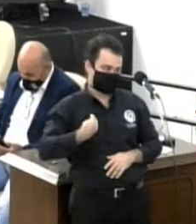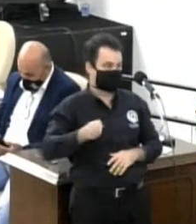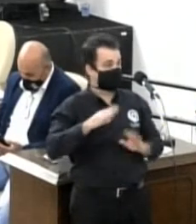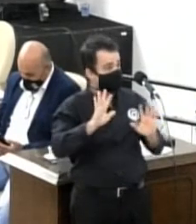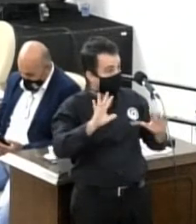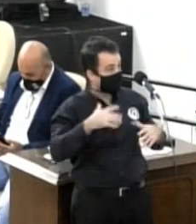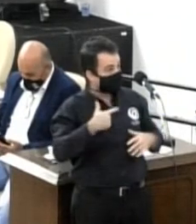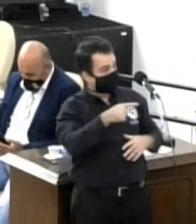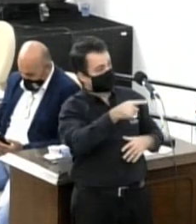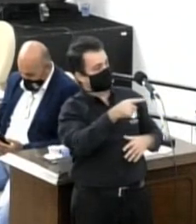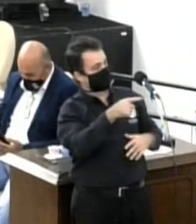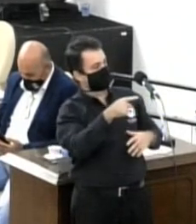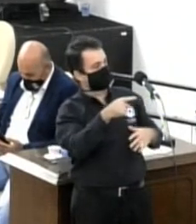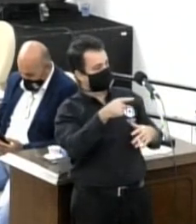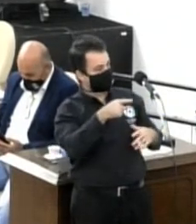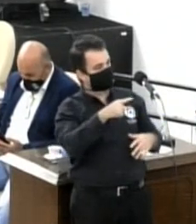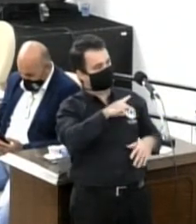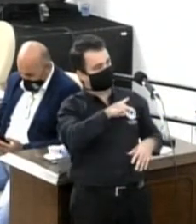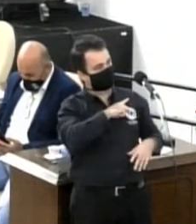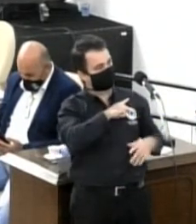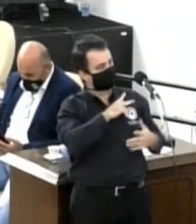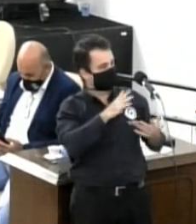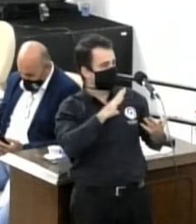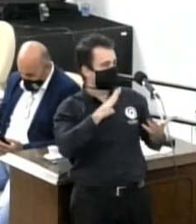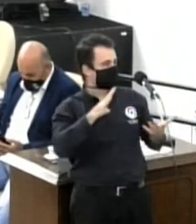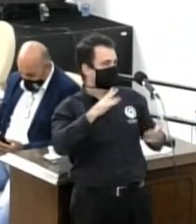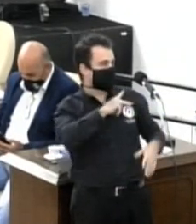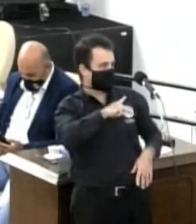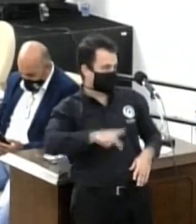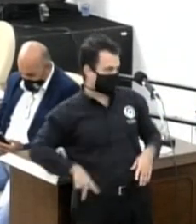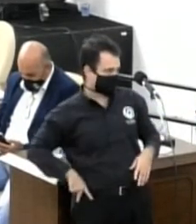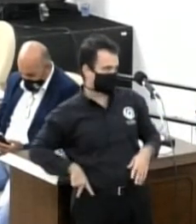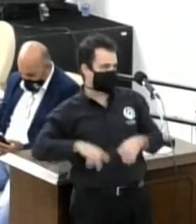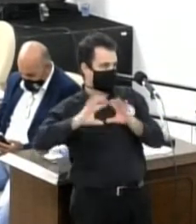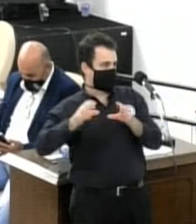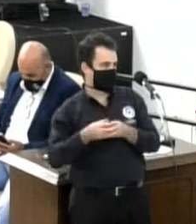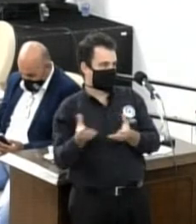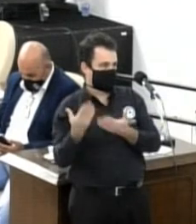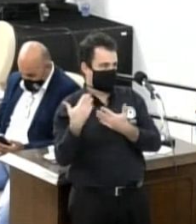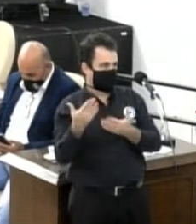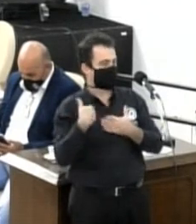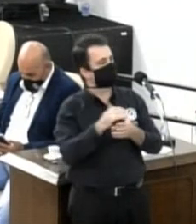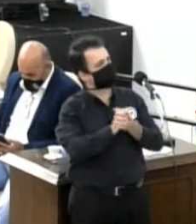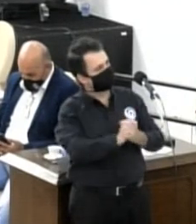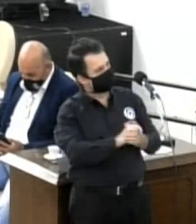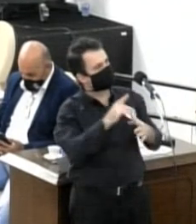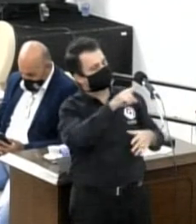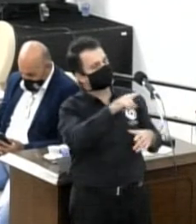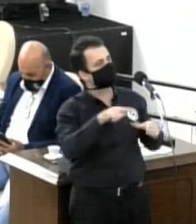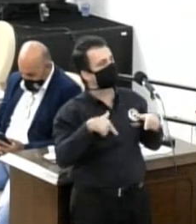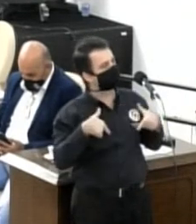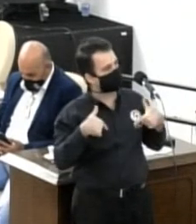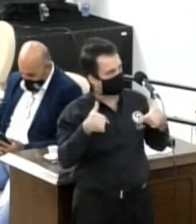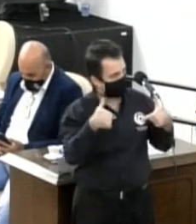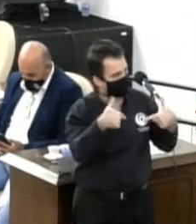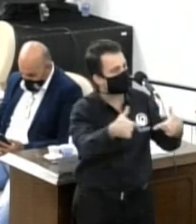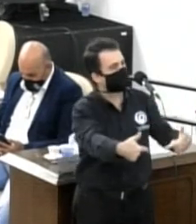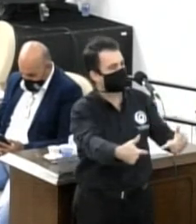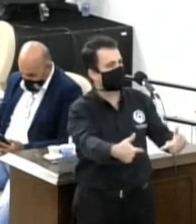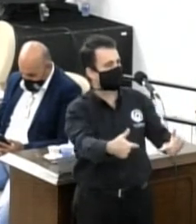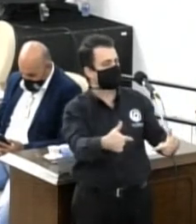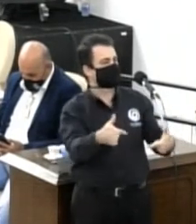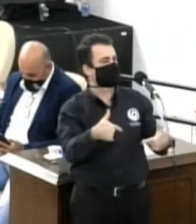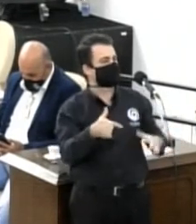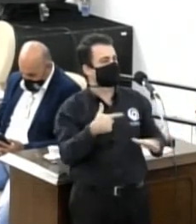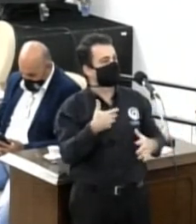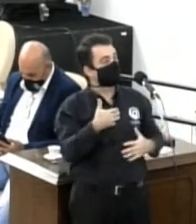minha felicidade, como presidente estadual da juventude do patriota que sou, em cumprimentá-los pela dedicação. A gente sabe que até chegar